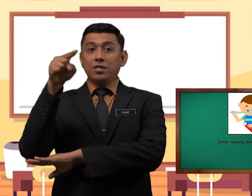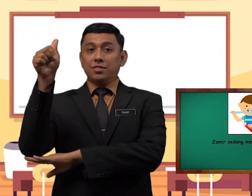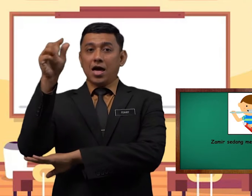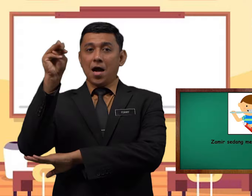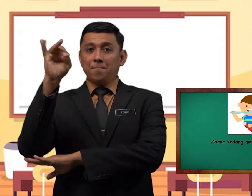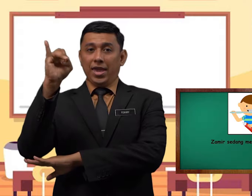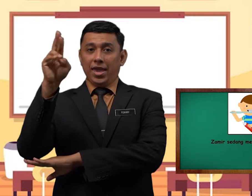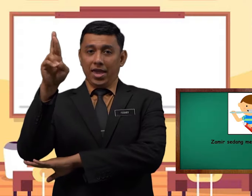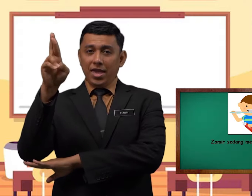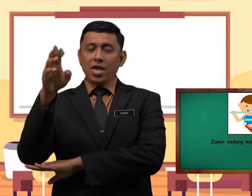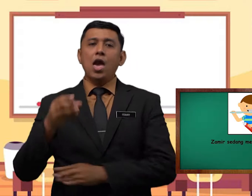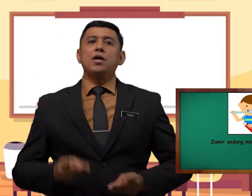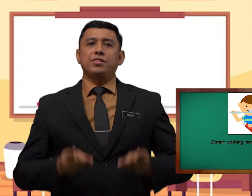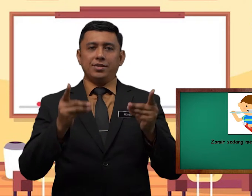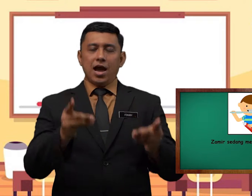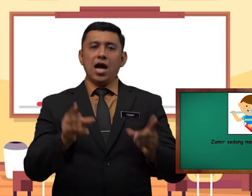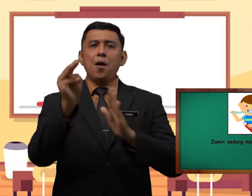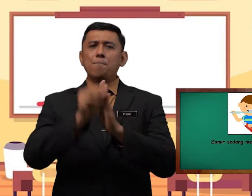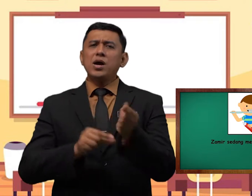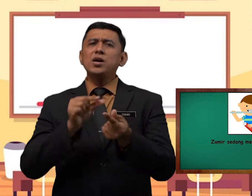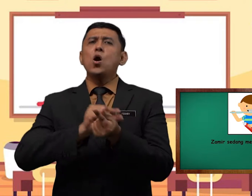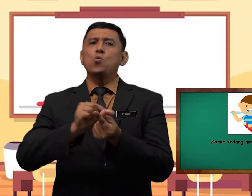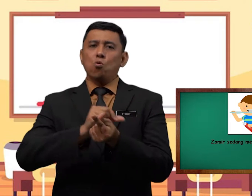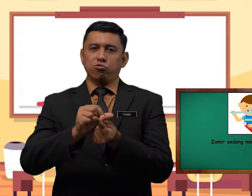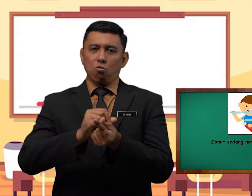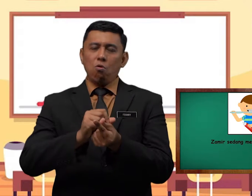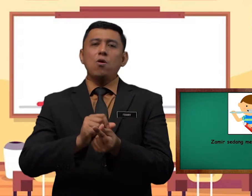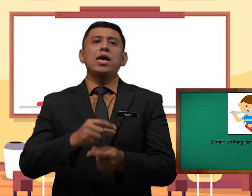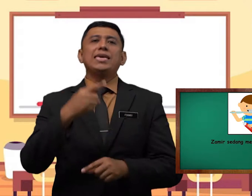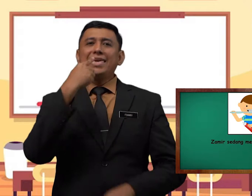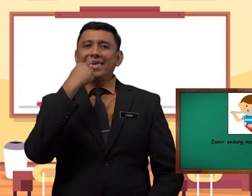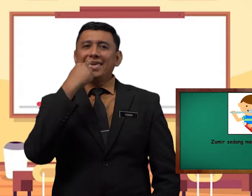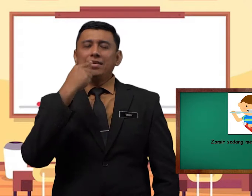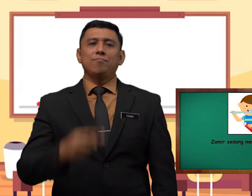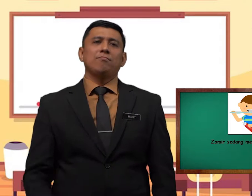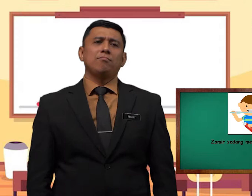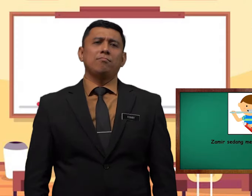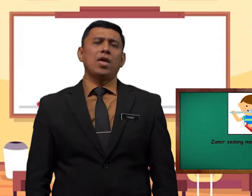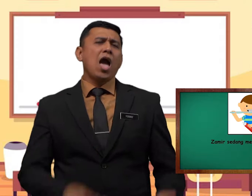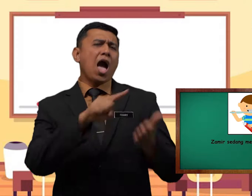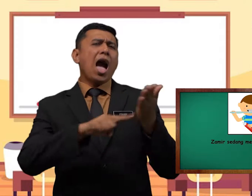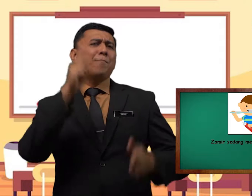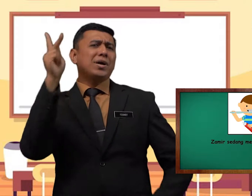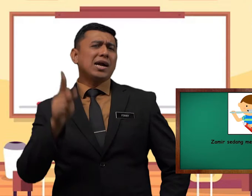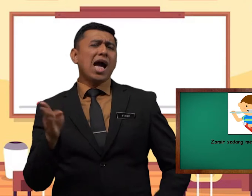zamir sedang menggosok gigi. Apakah